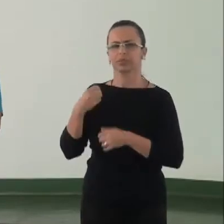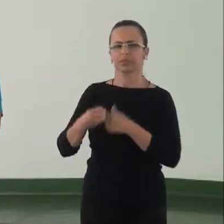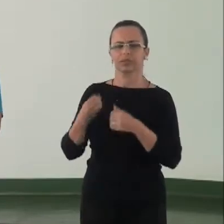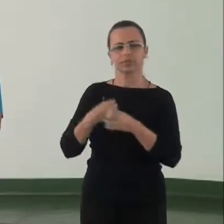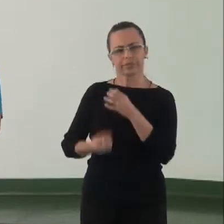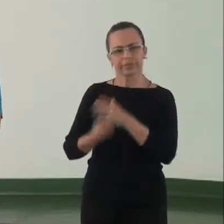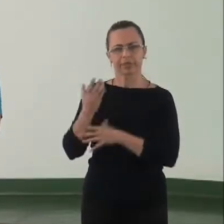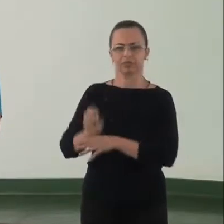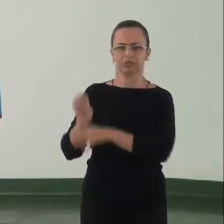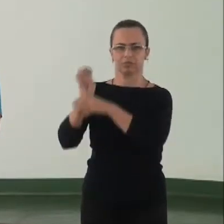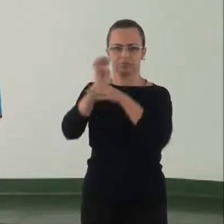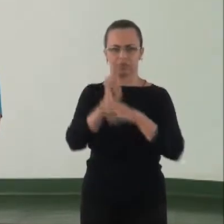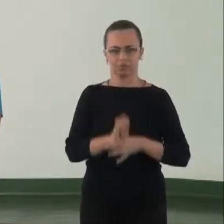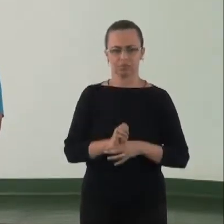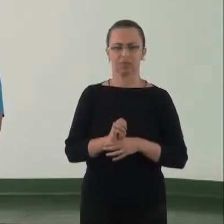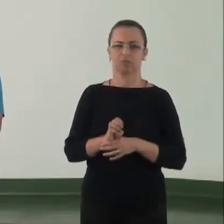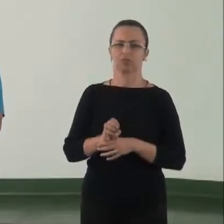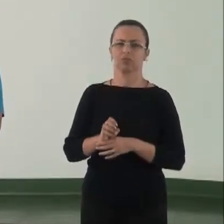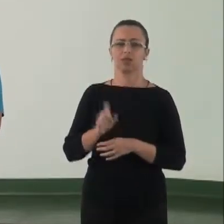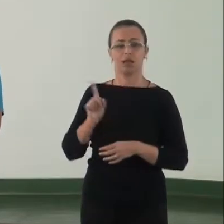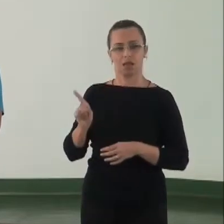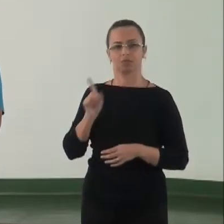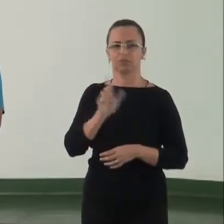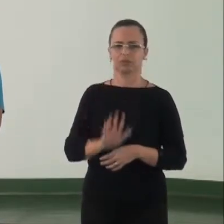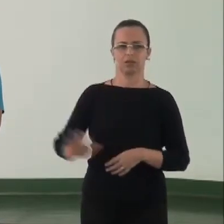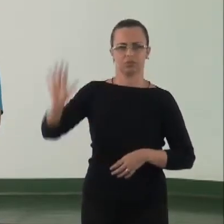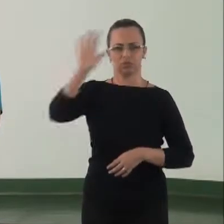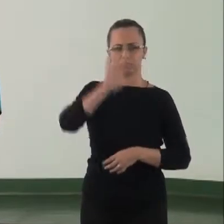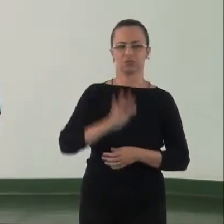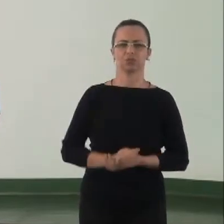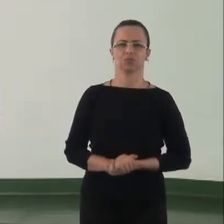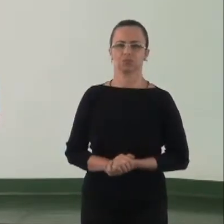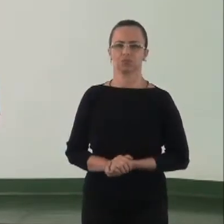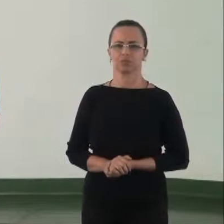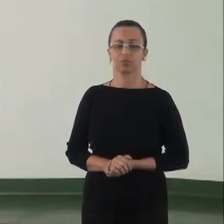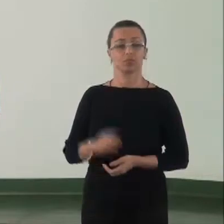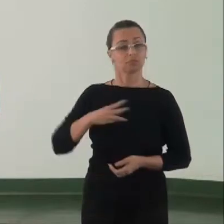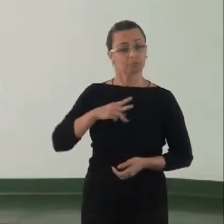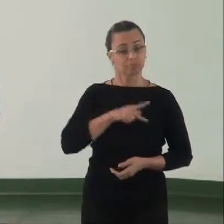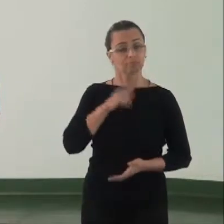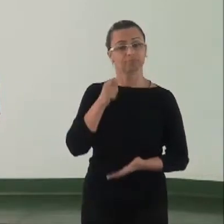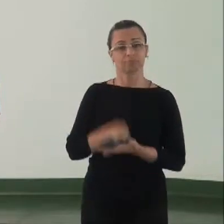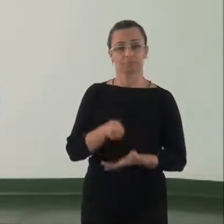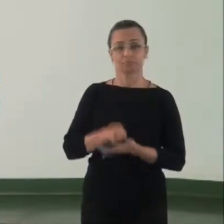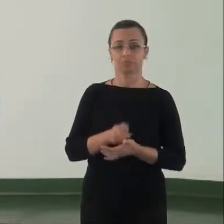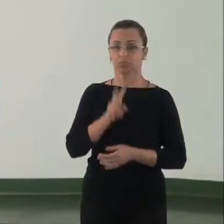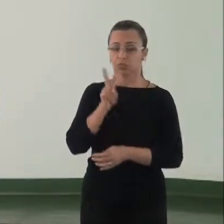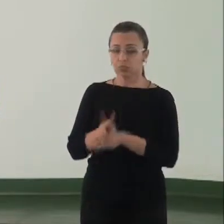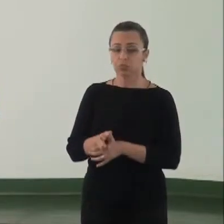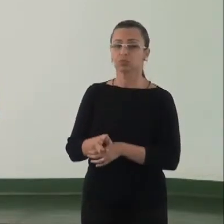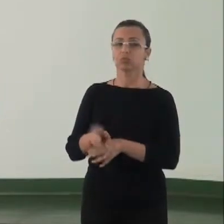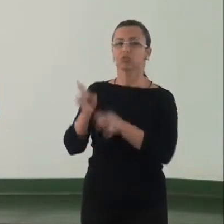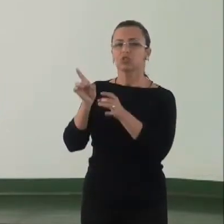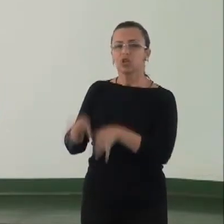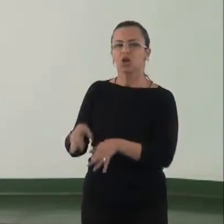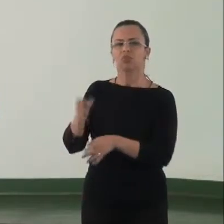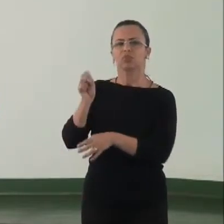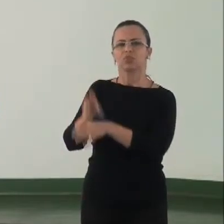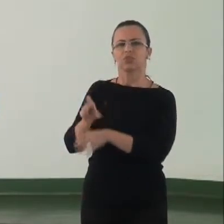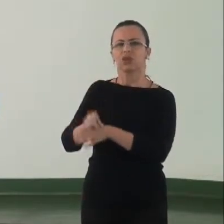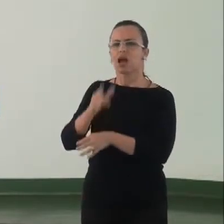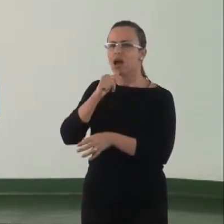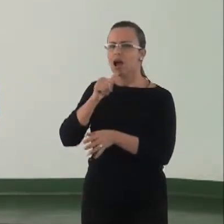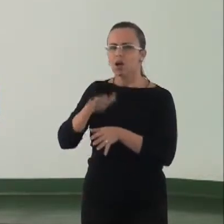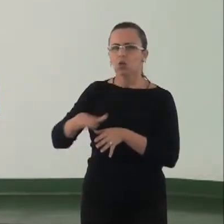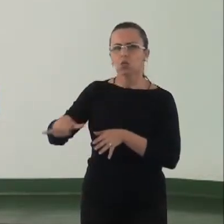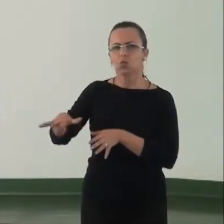nos Estados. O PARA tem abrangência nacional. Que o Ministério Público exija o monitoramento de resíduos de agrotóxicos na água,